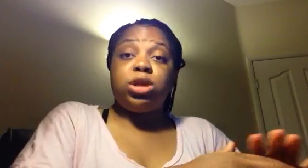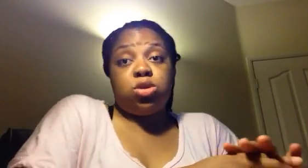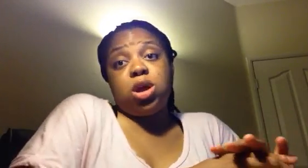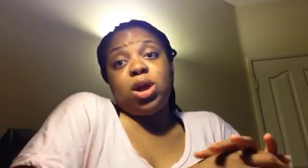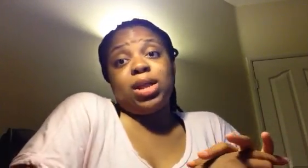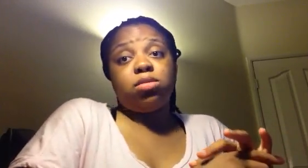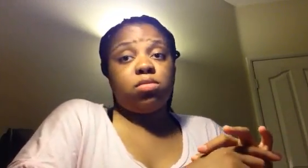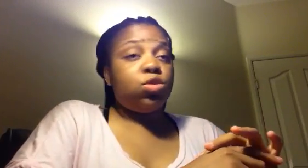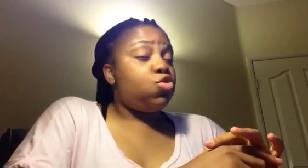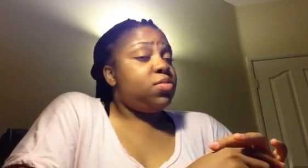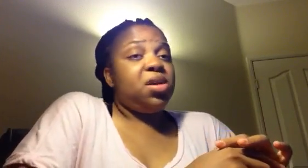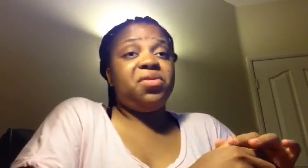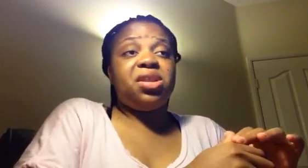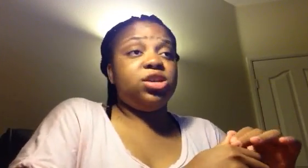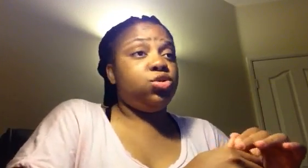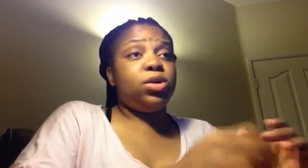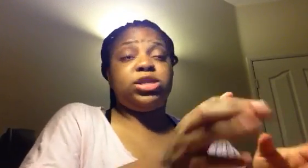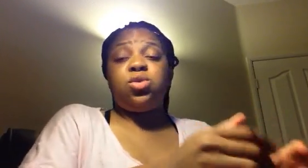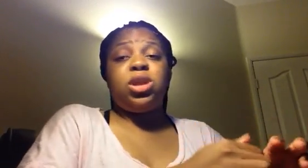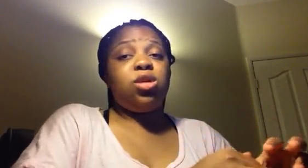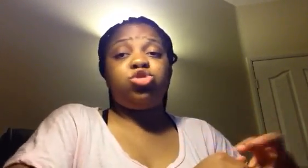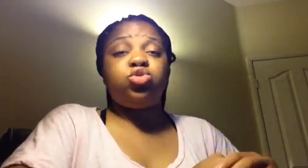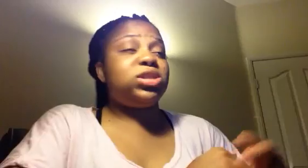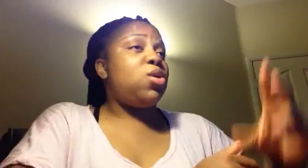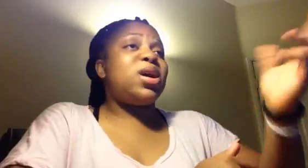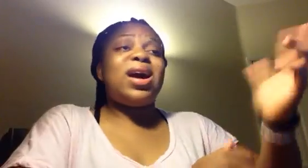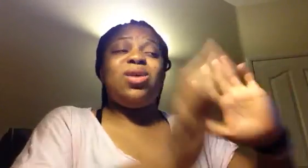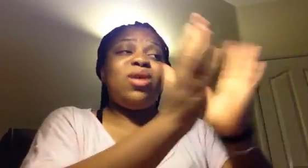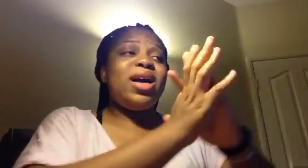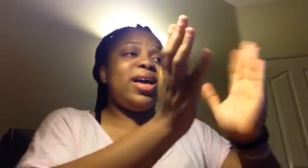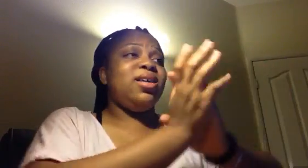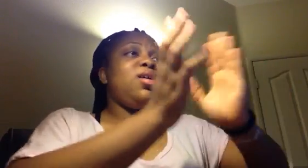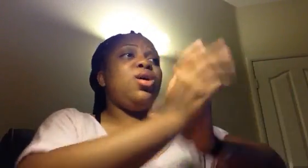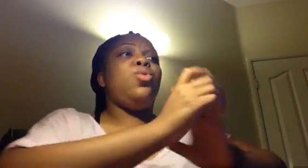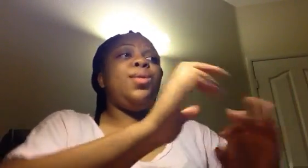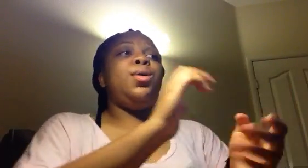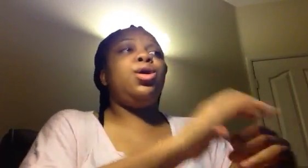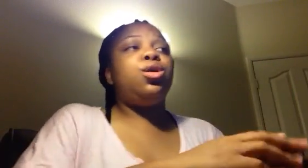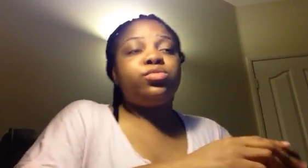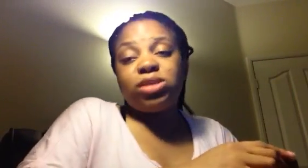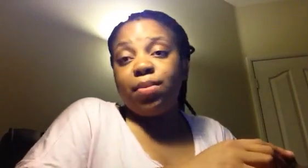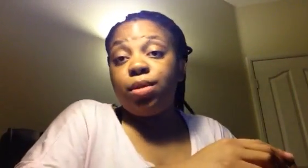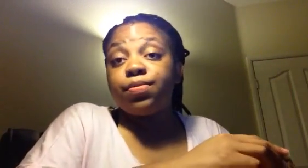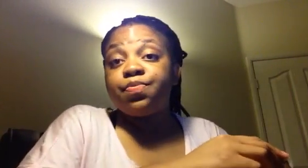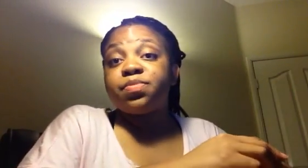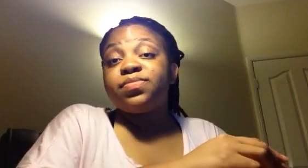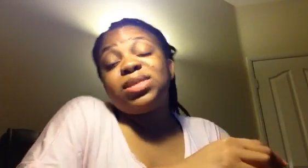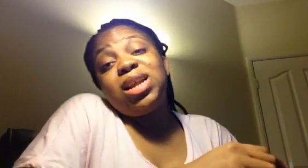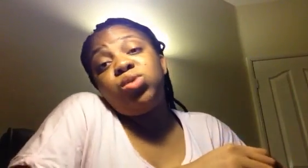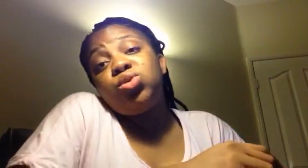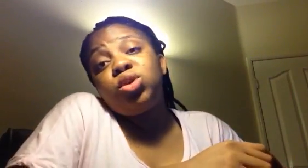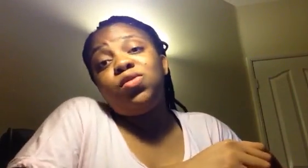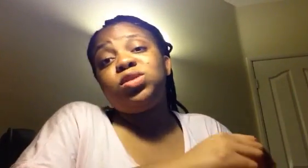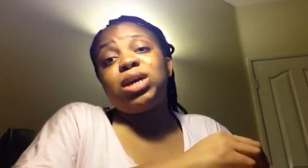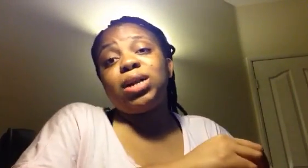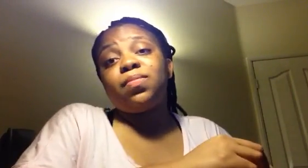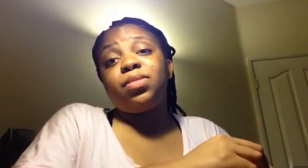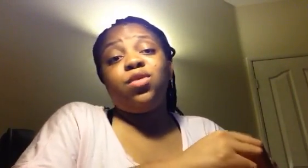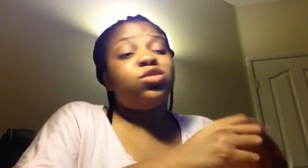ça de la conne. Coupe d'affaires des nations, restons là, on joue ça, gagne, ouais, c C'est là où notre niveau s'arrête. Il faut